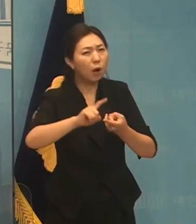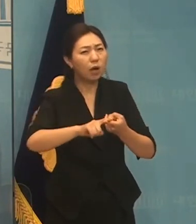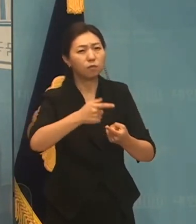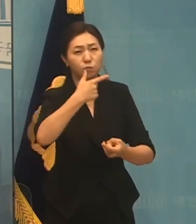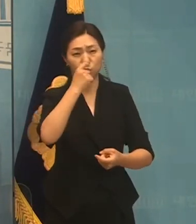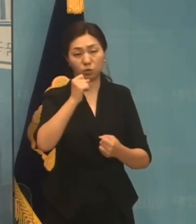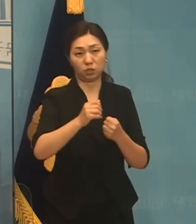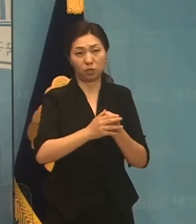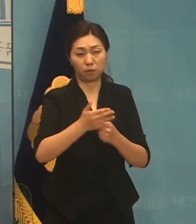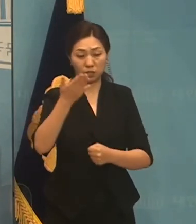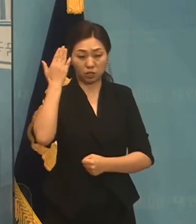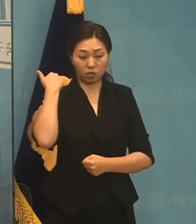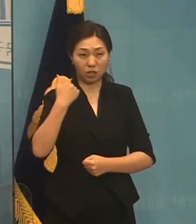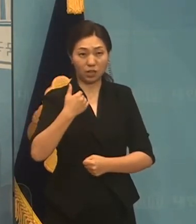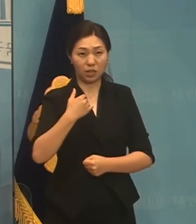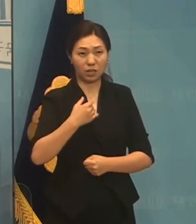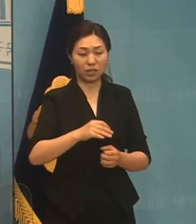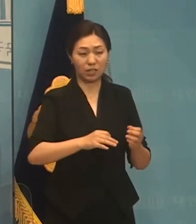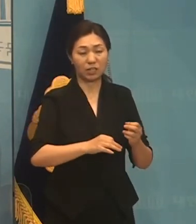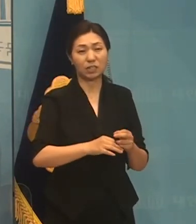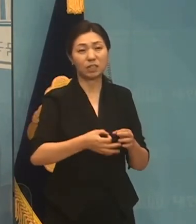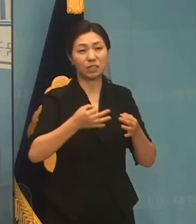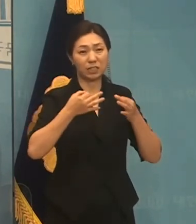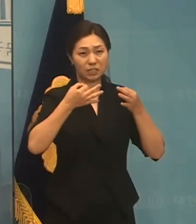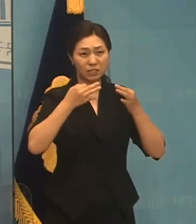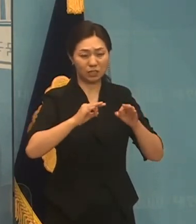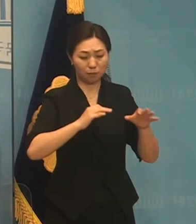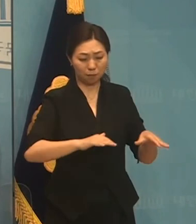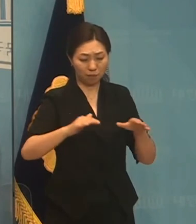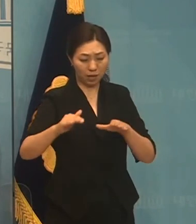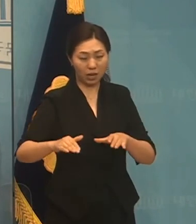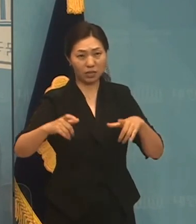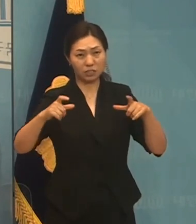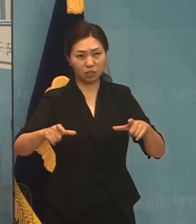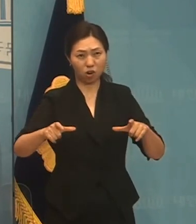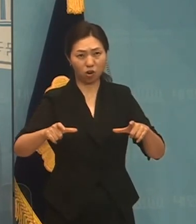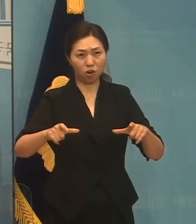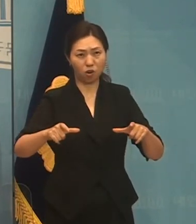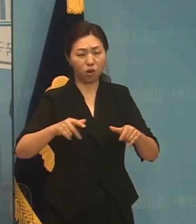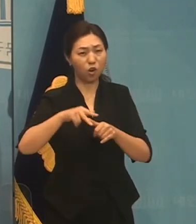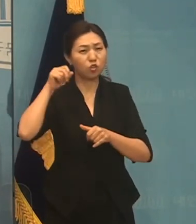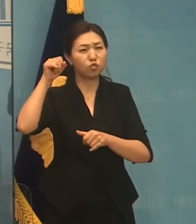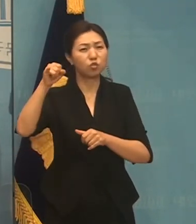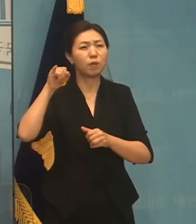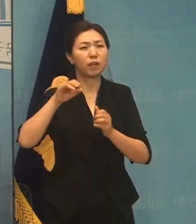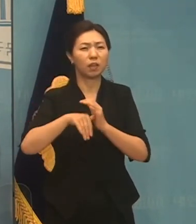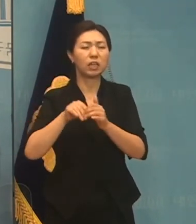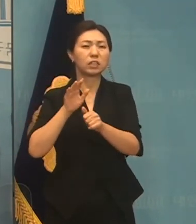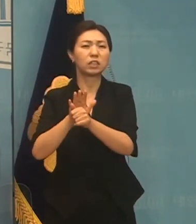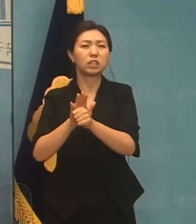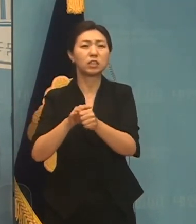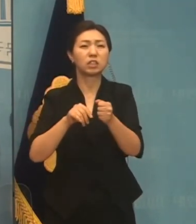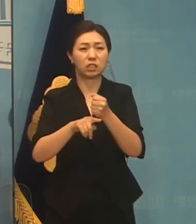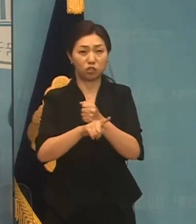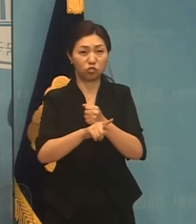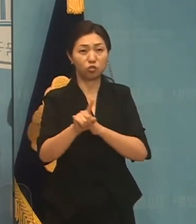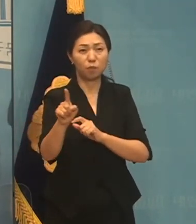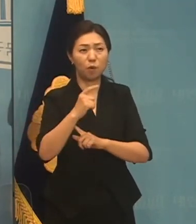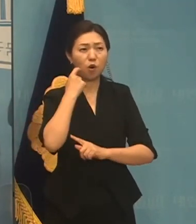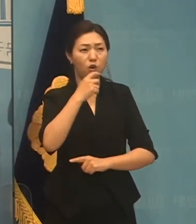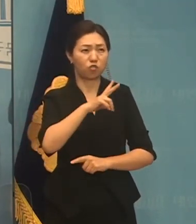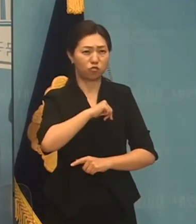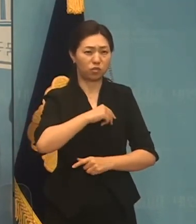김혜정에 출구했을 때 그것을 열성적으로 뒤지야던 이유는 북해라는 이 광장에 들어오면 그의